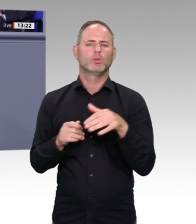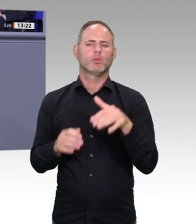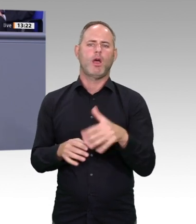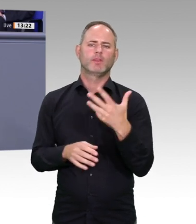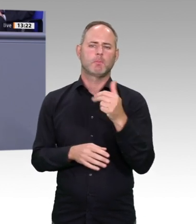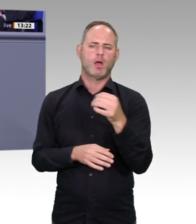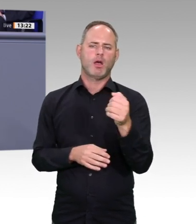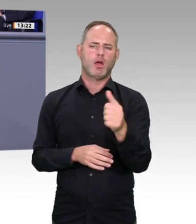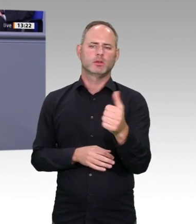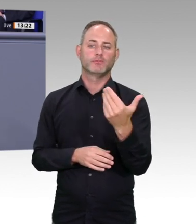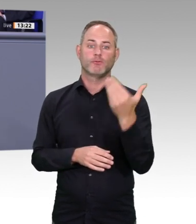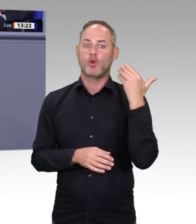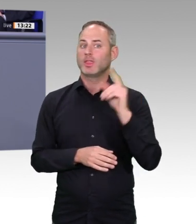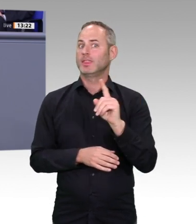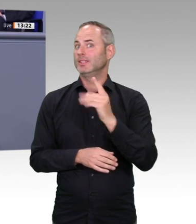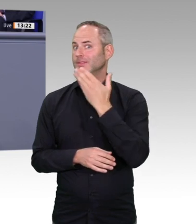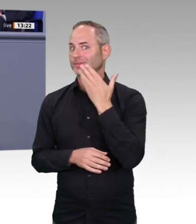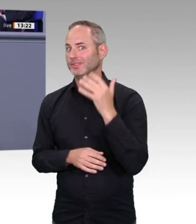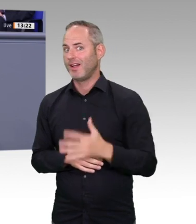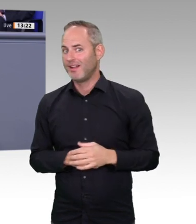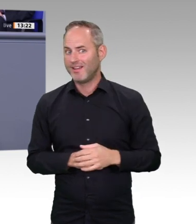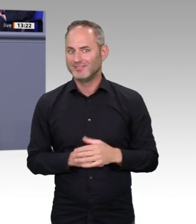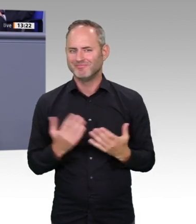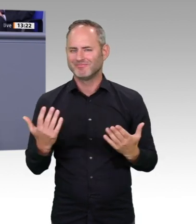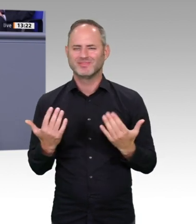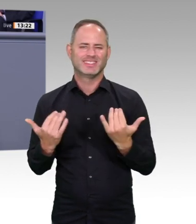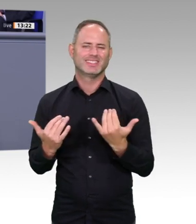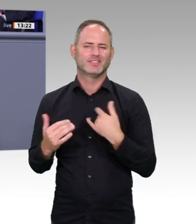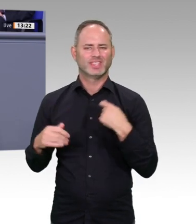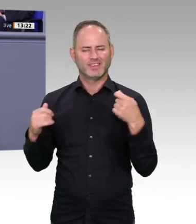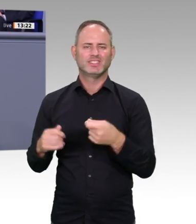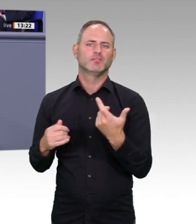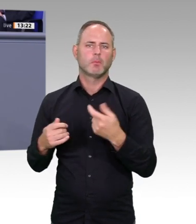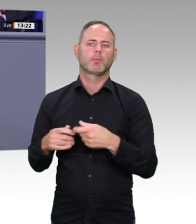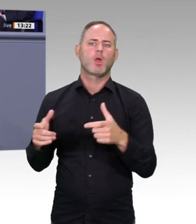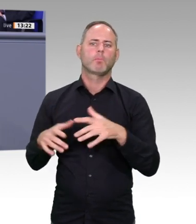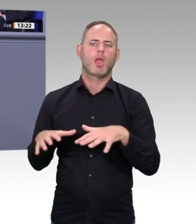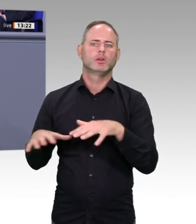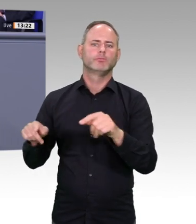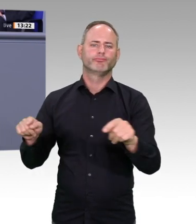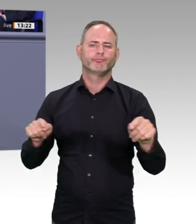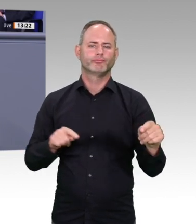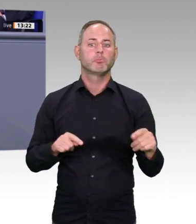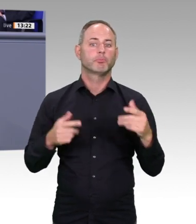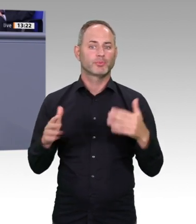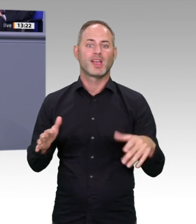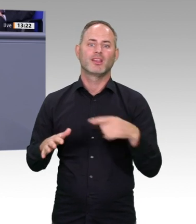sehr, sehr schnell reagieren konnten. Und wenn wir vergleichen, Zahlen vom Anfang des Jahres, wir hatten 300.000 Kinder, die den